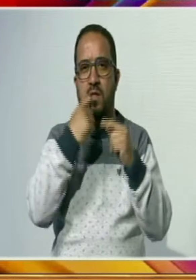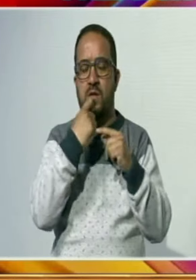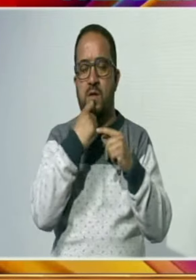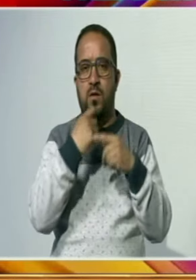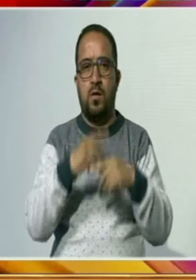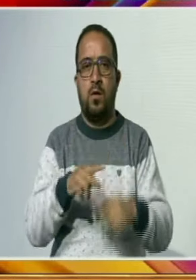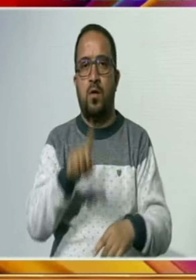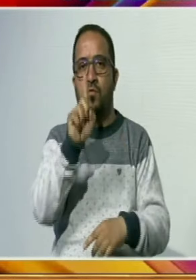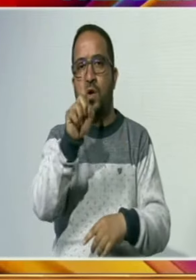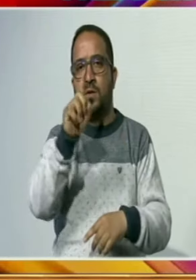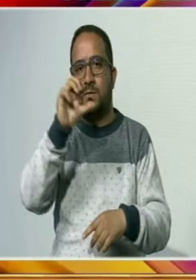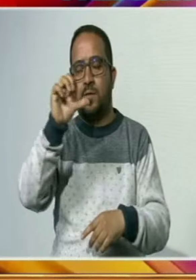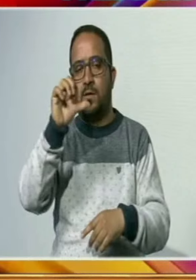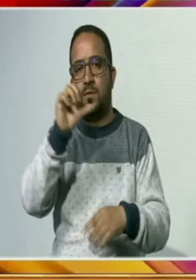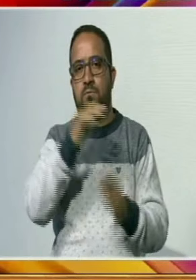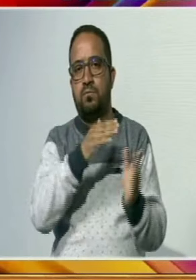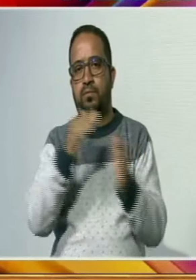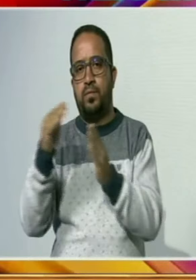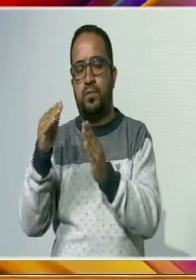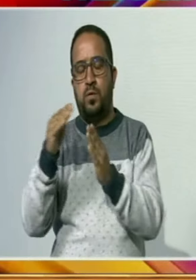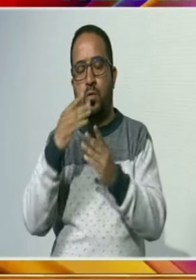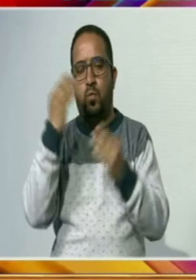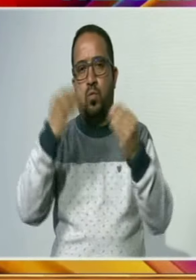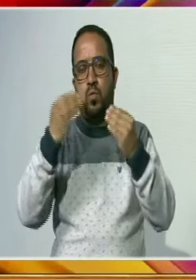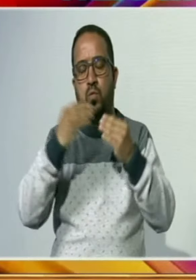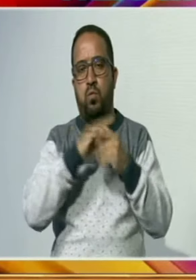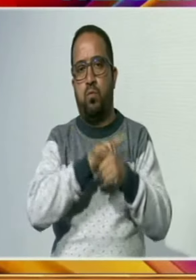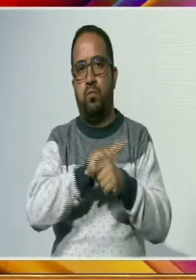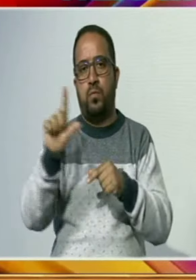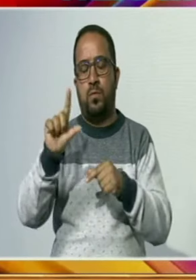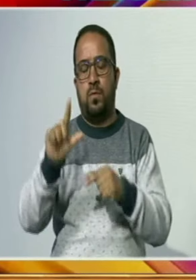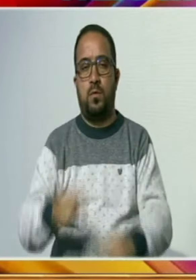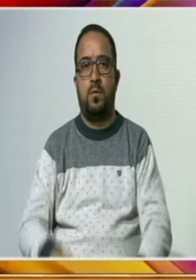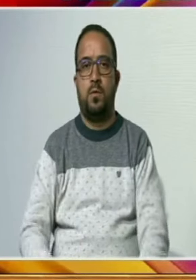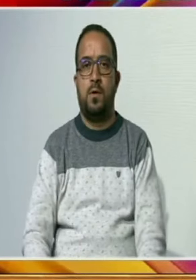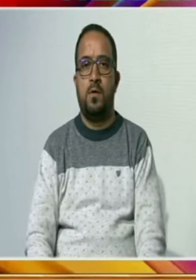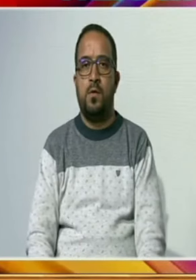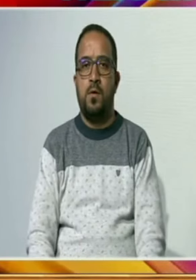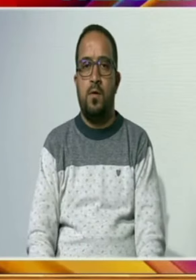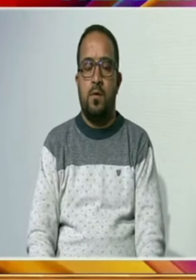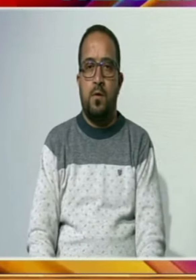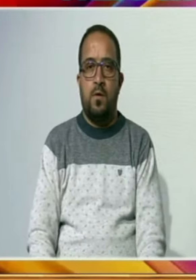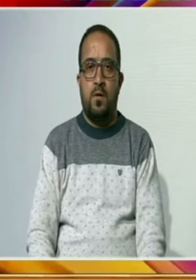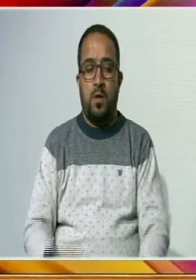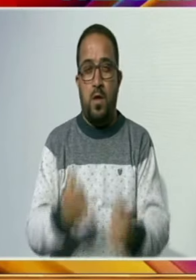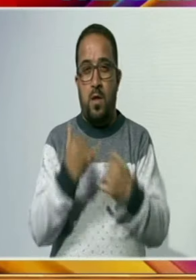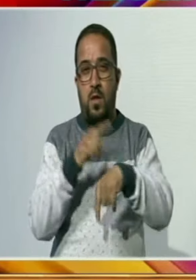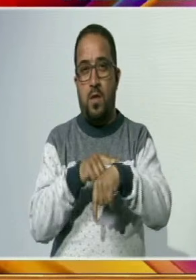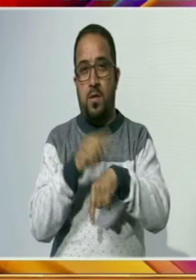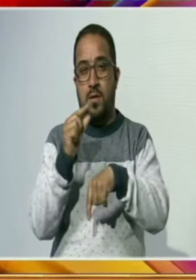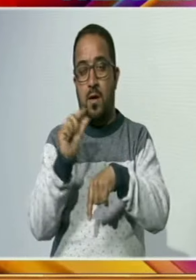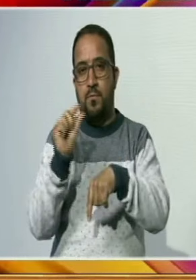انیس اپریل تک جاری رہنے کا امکان ہے اس دوران